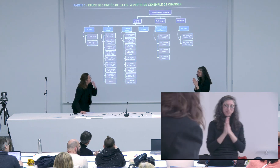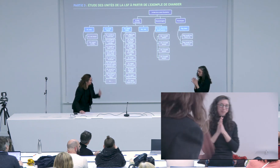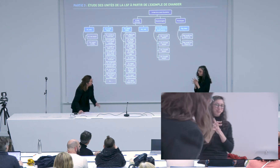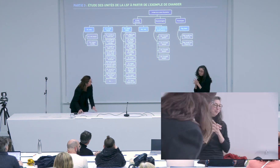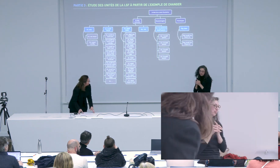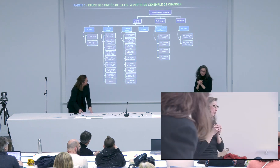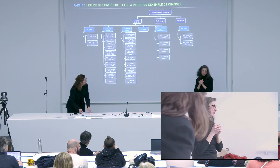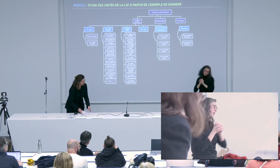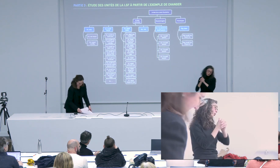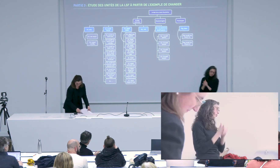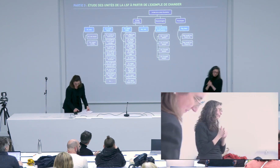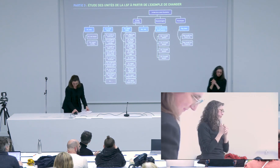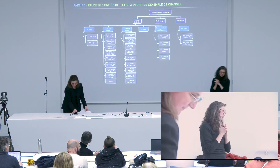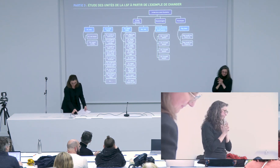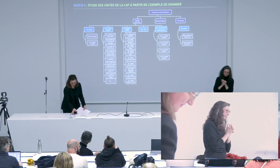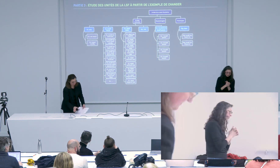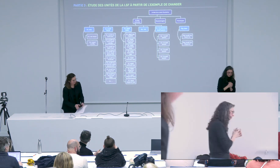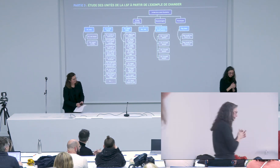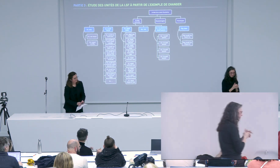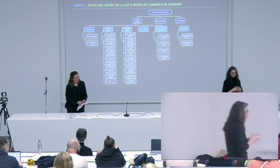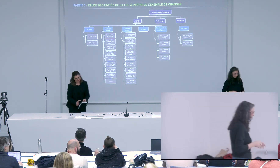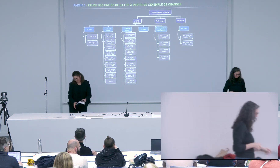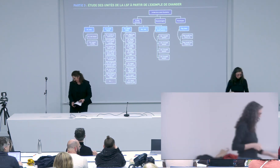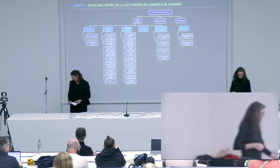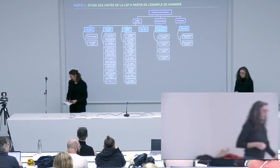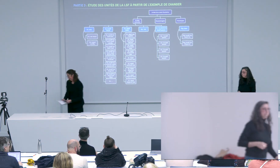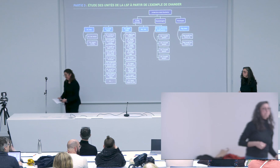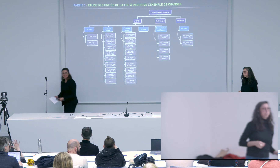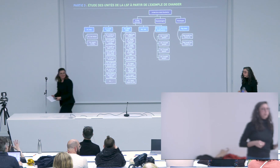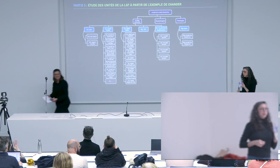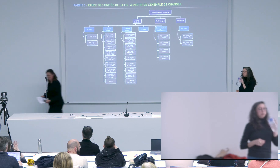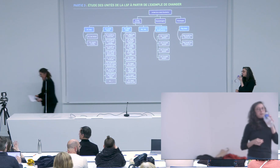plein merci merci en tout cas avec merci Marianne